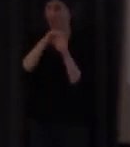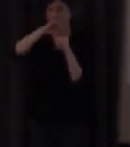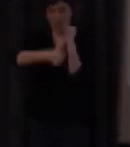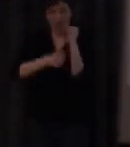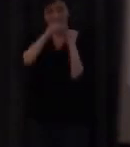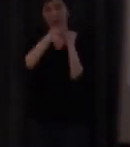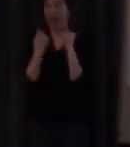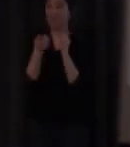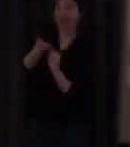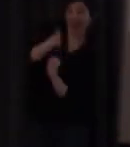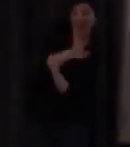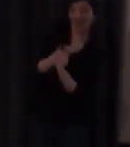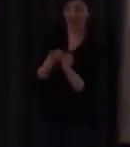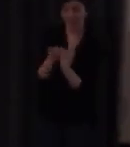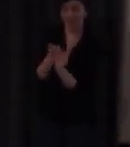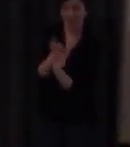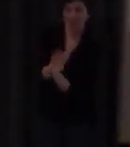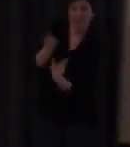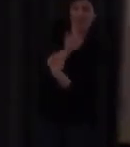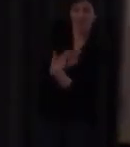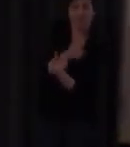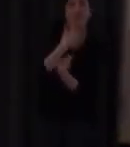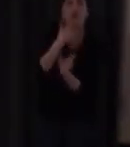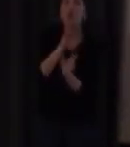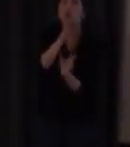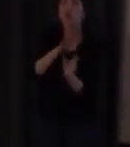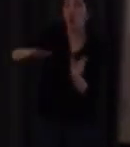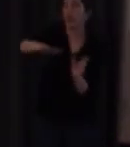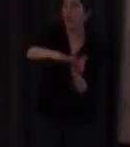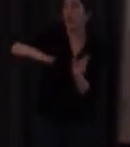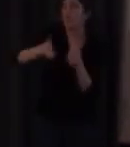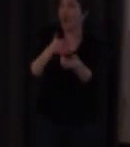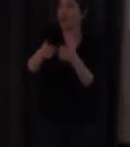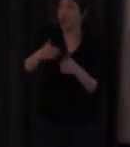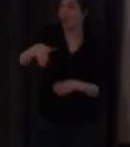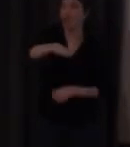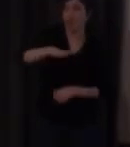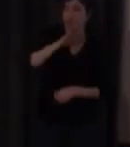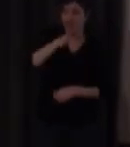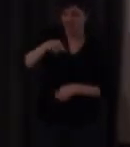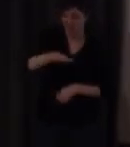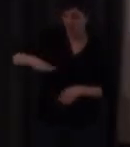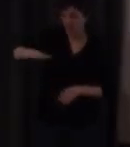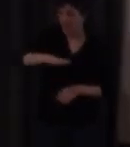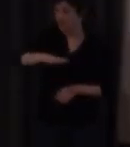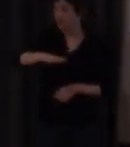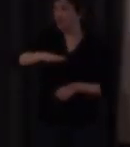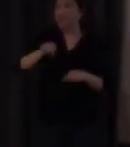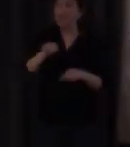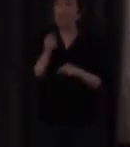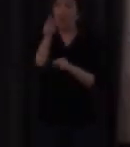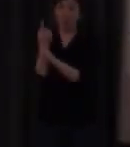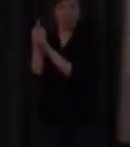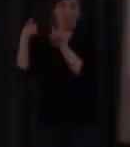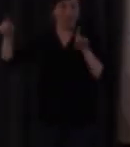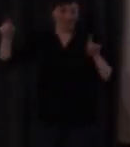un ataque silábico es decir una posición de la mano en un determinado lugar lo que ocurre y esto es una primera diferencia